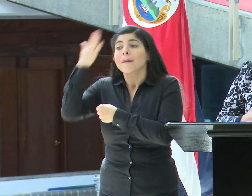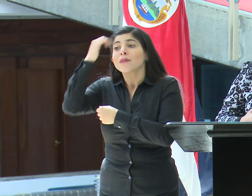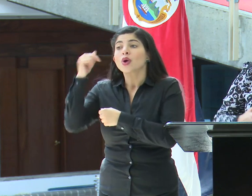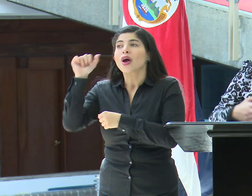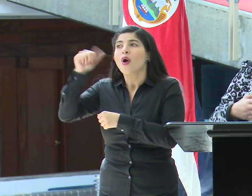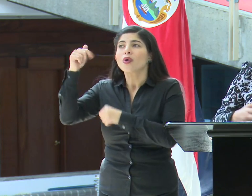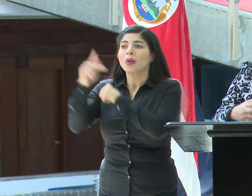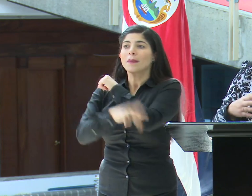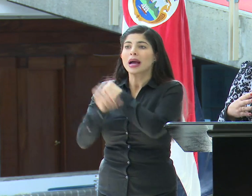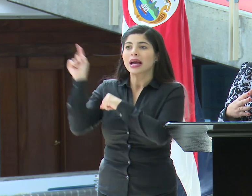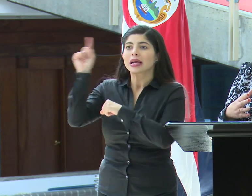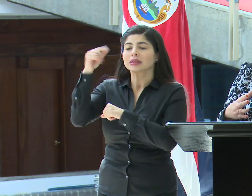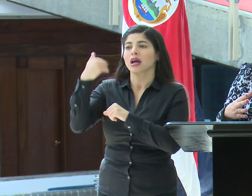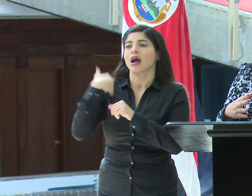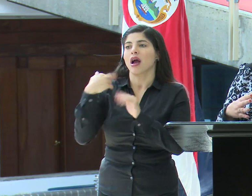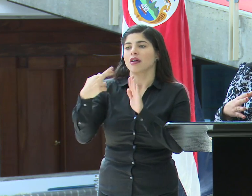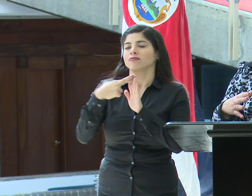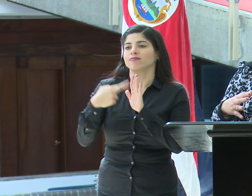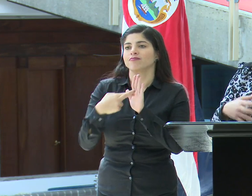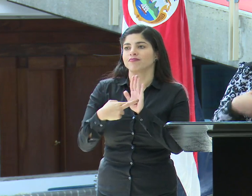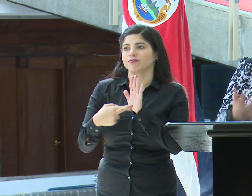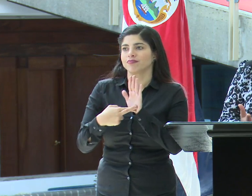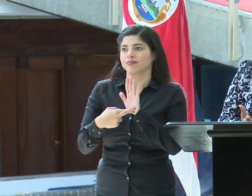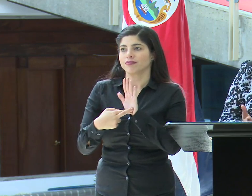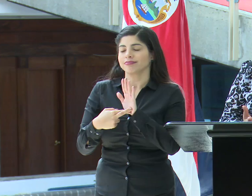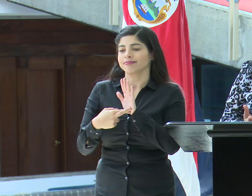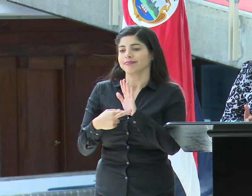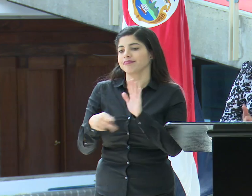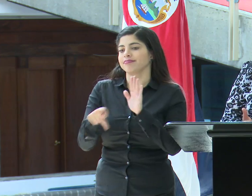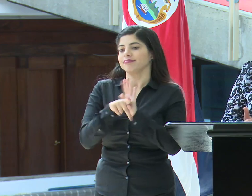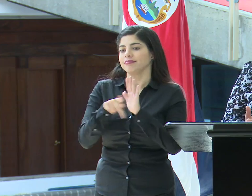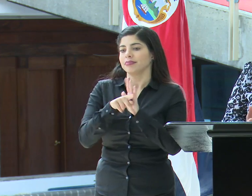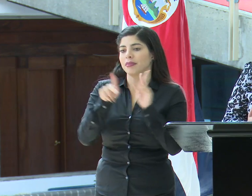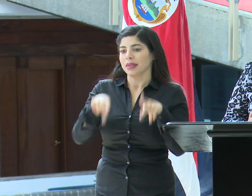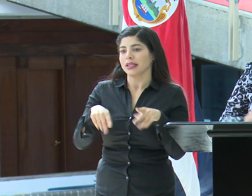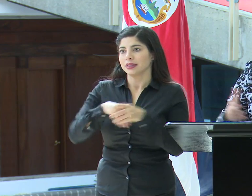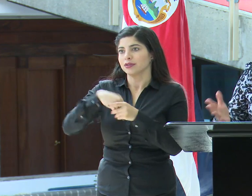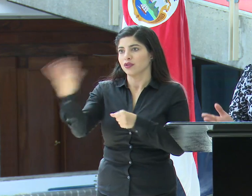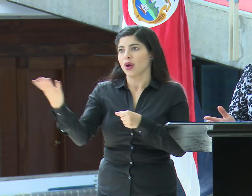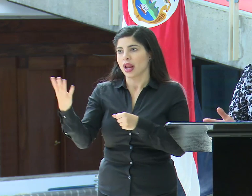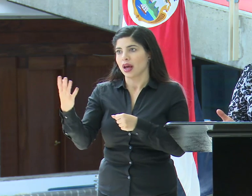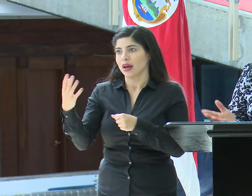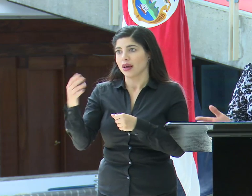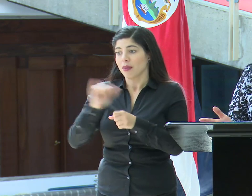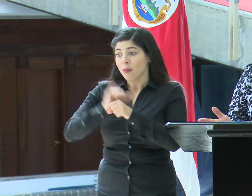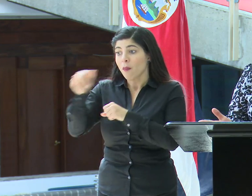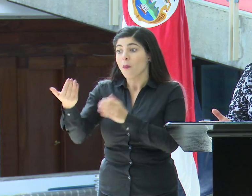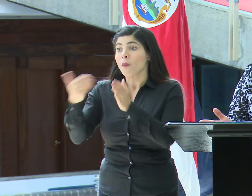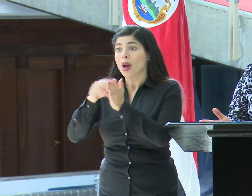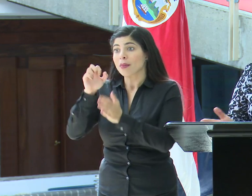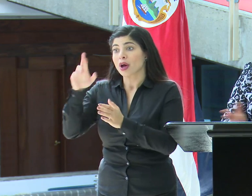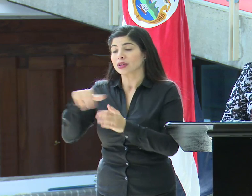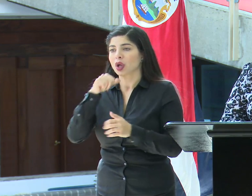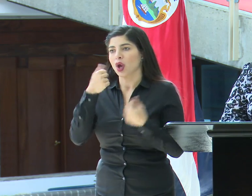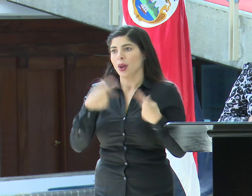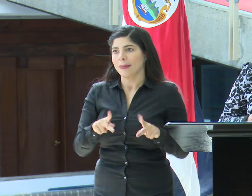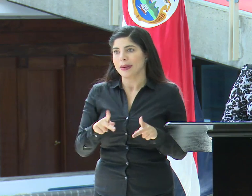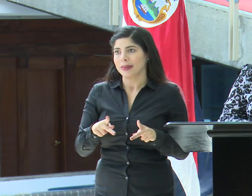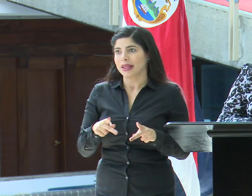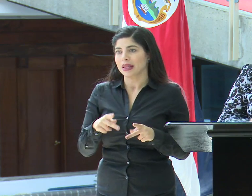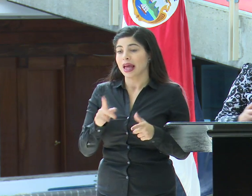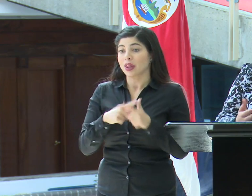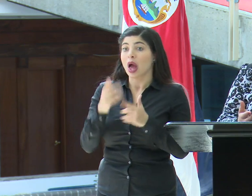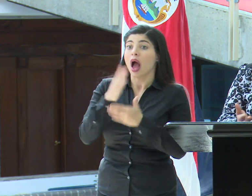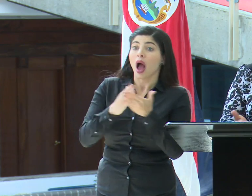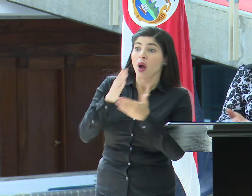regulaciones que impiden que estas personas salgan de Costa Rica utilizando líneas aéreas, por ejemplo. Entonces,